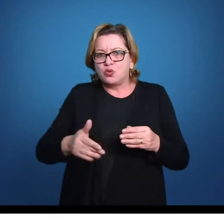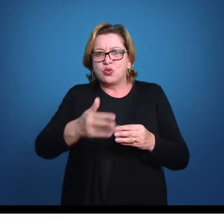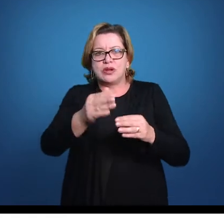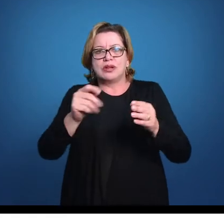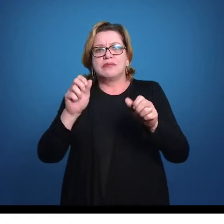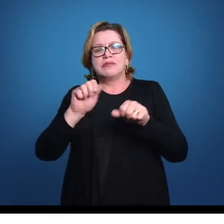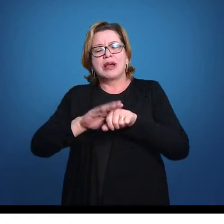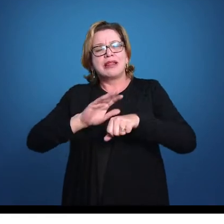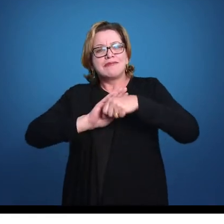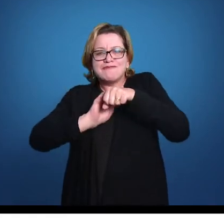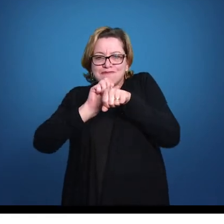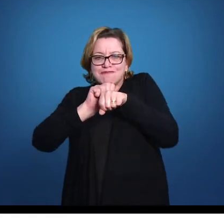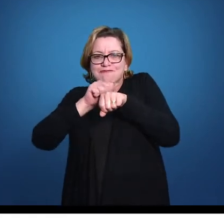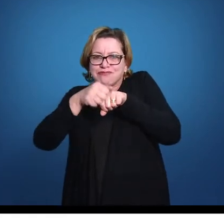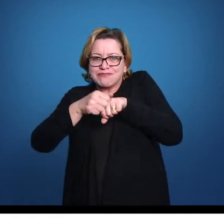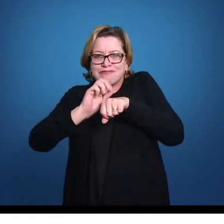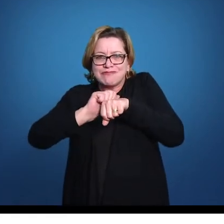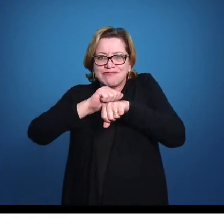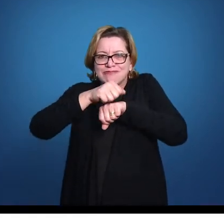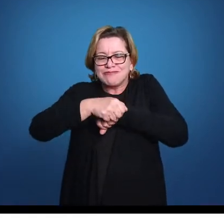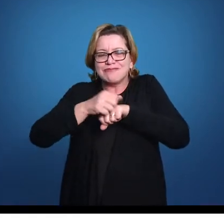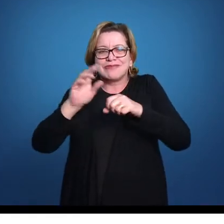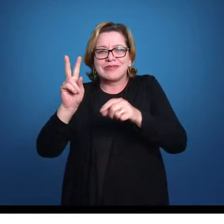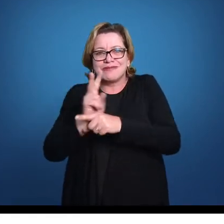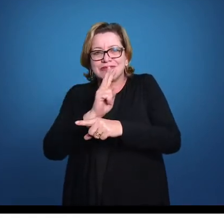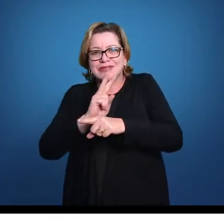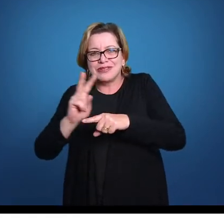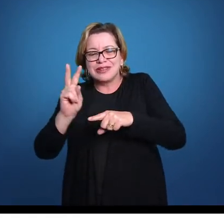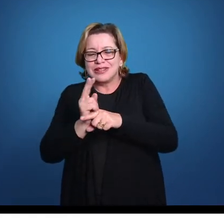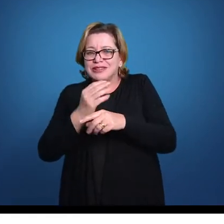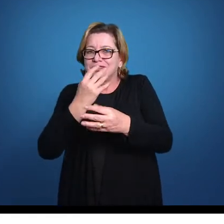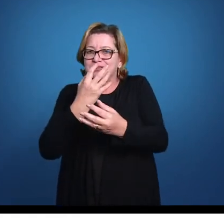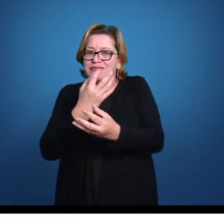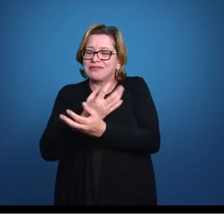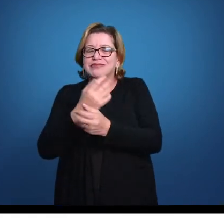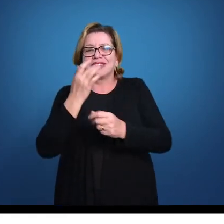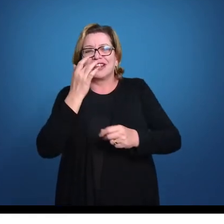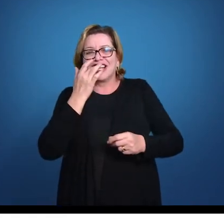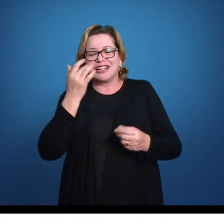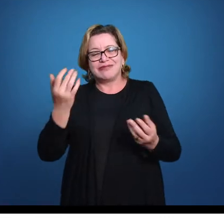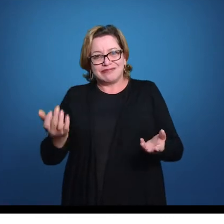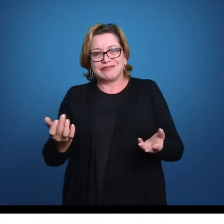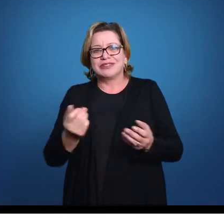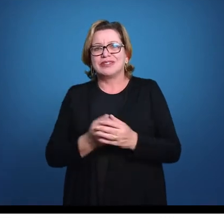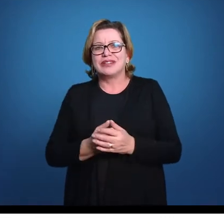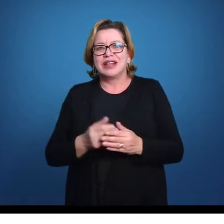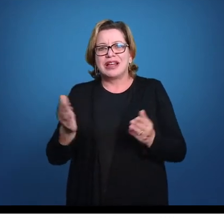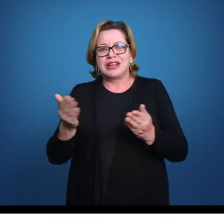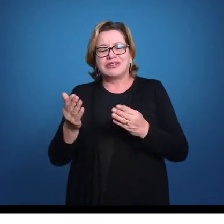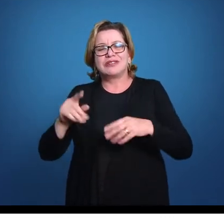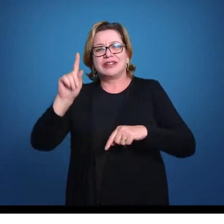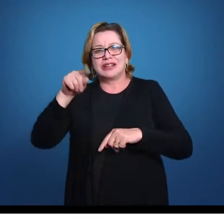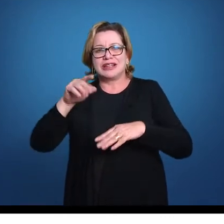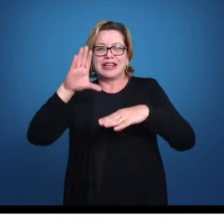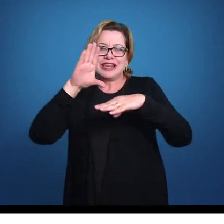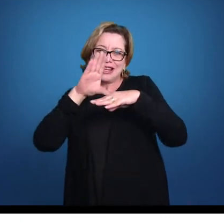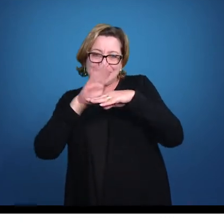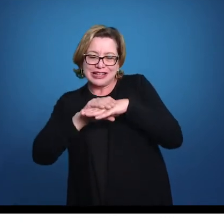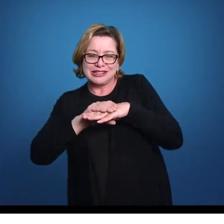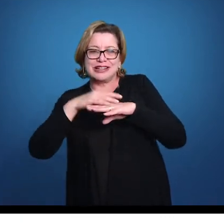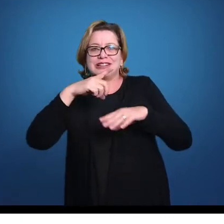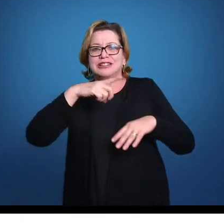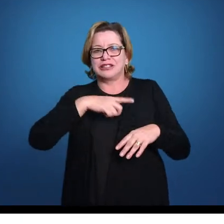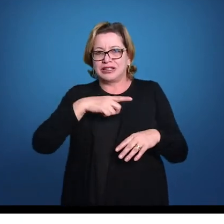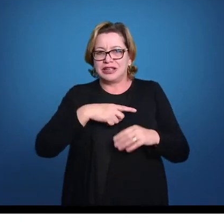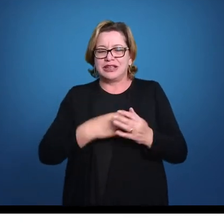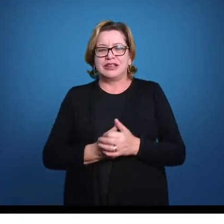sua pele e então deixaram de ter esqueletos esqueléticos ósseos, eles têm esqueleto cartilaginoso.